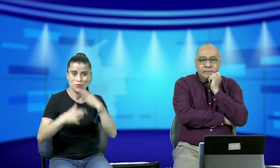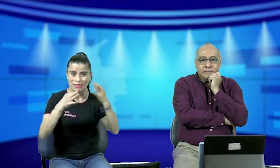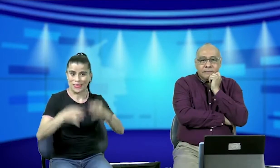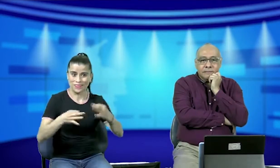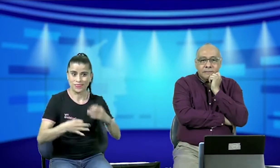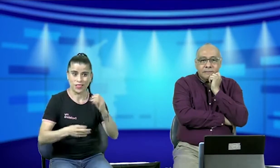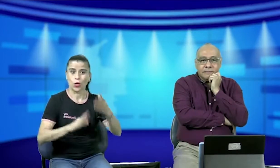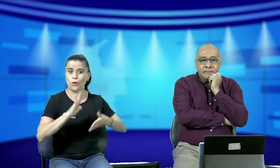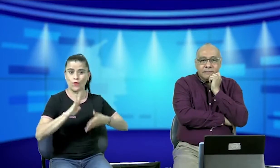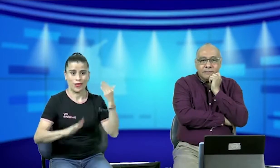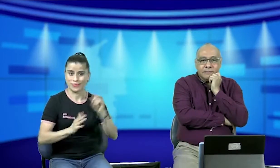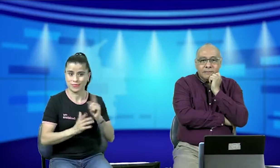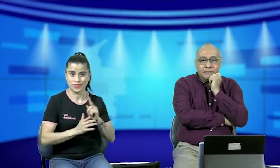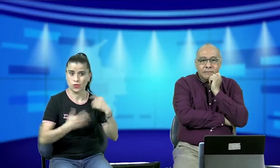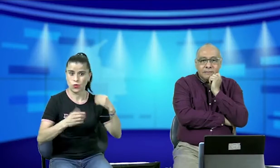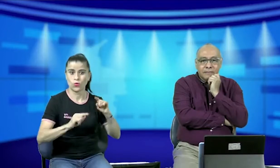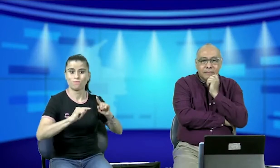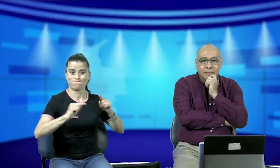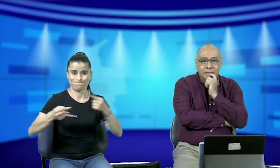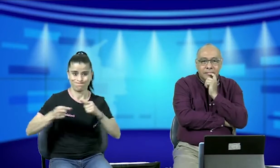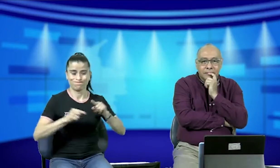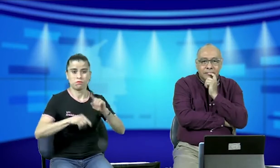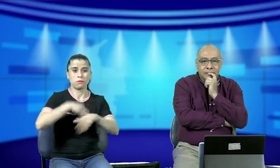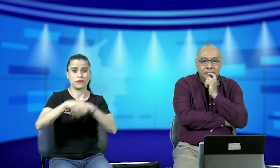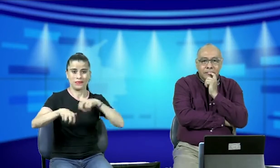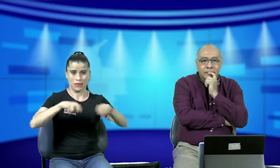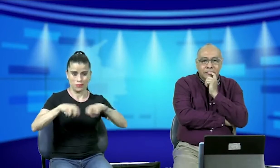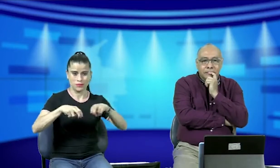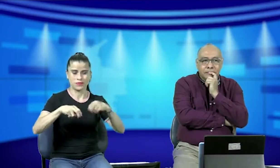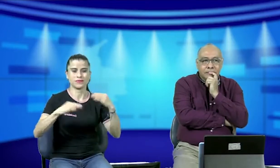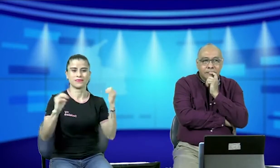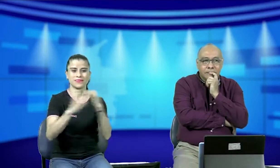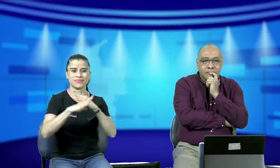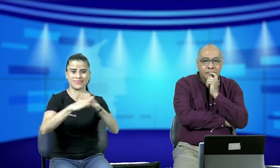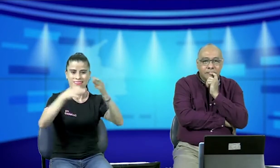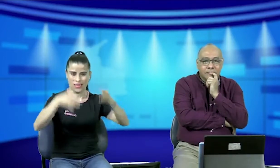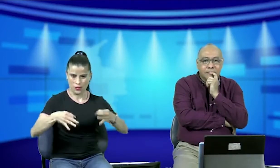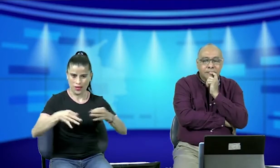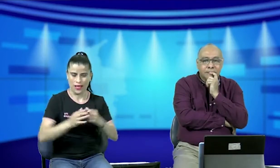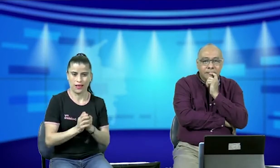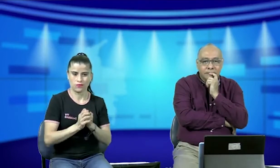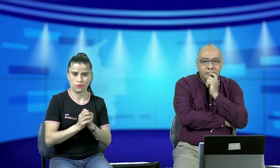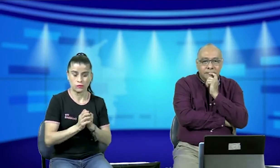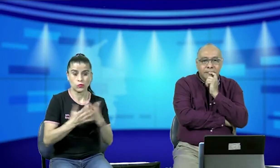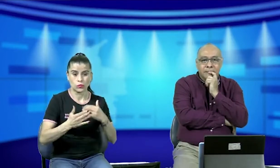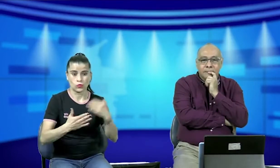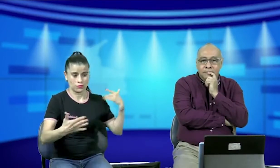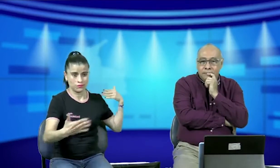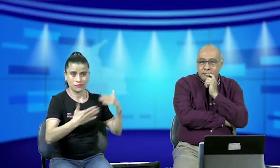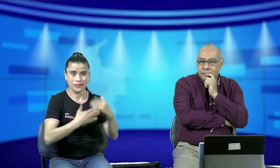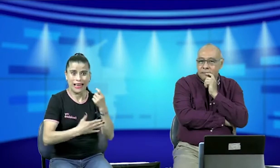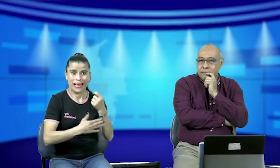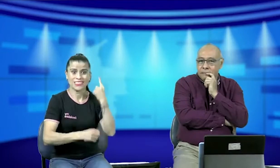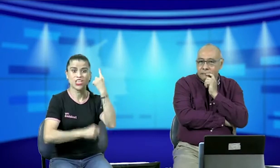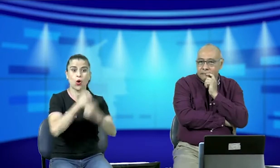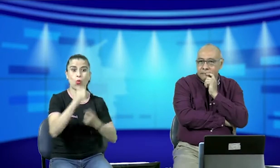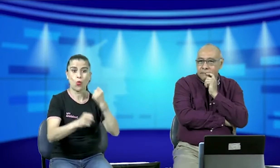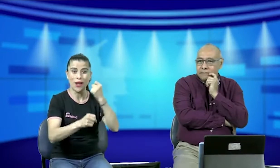conducción entonces no ha sido un proceso fácil ha sido un tema con el Ministerio de Transporte y la Agencia de Seguridad Vial vamos